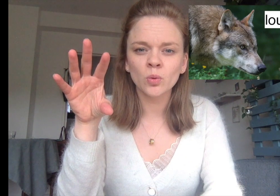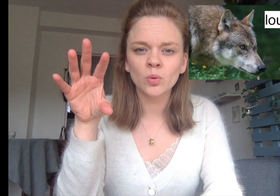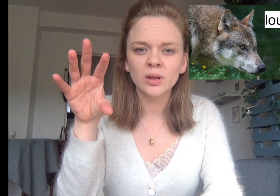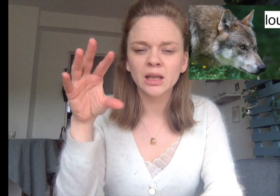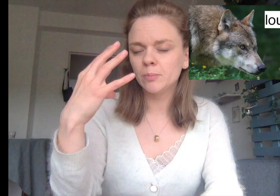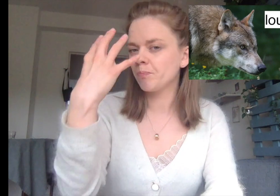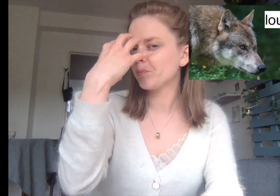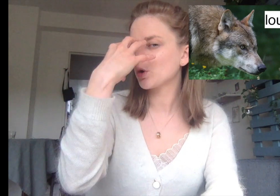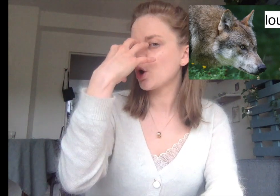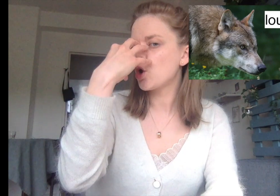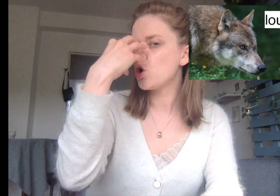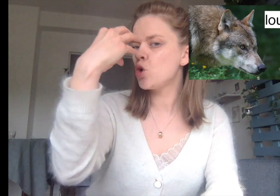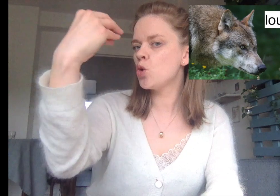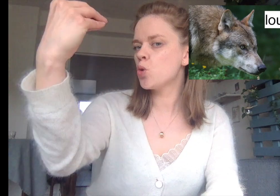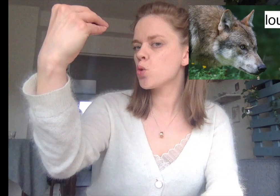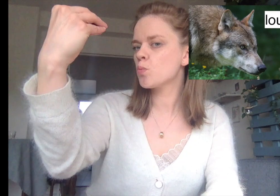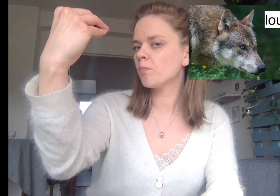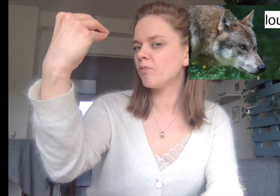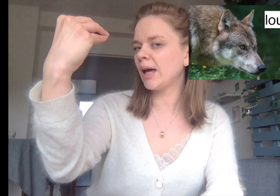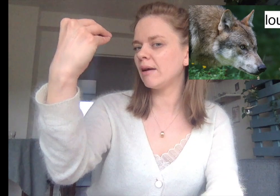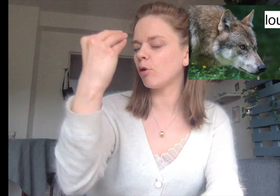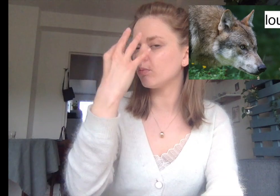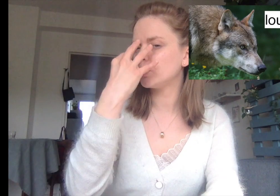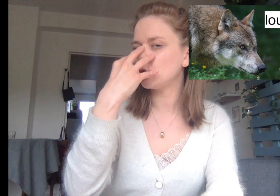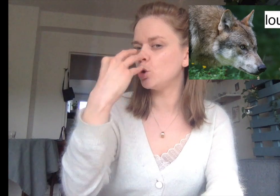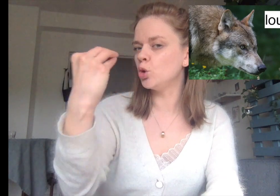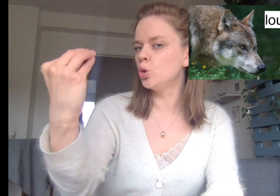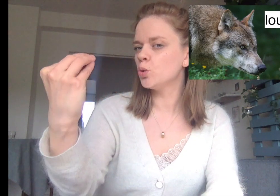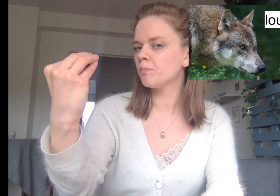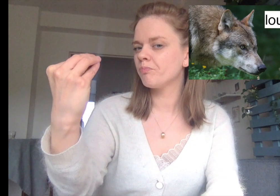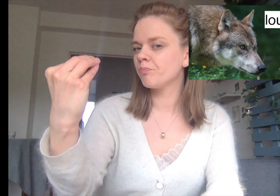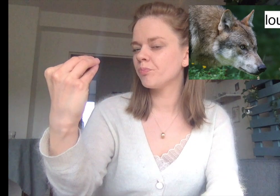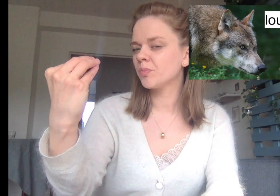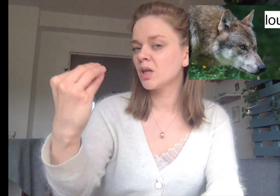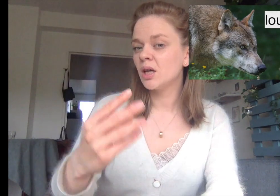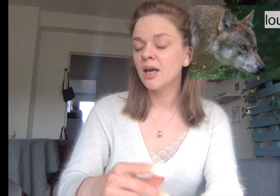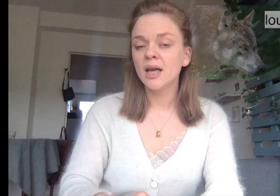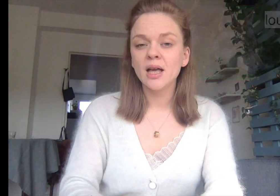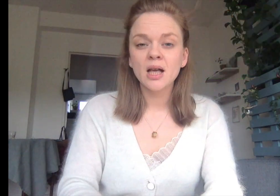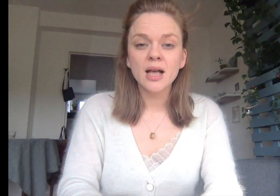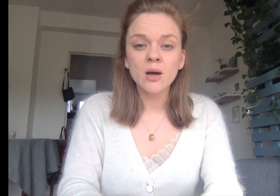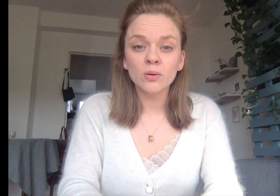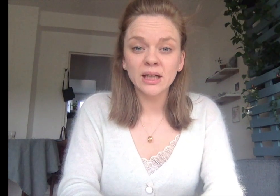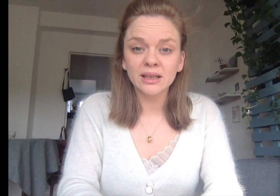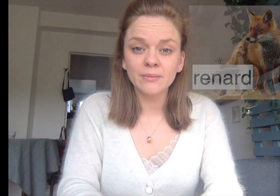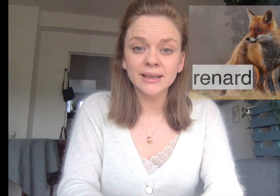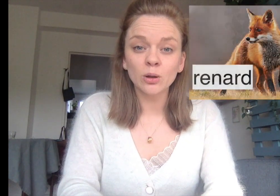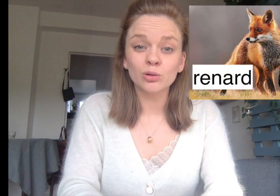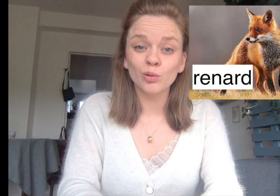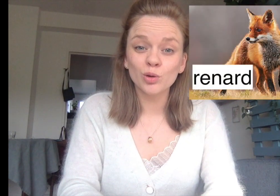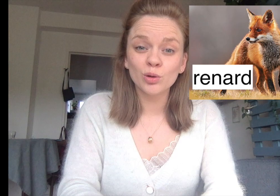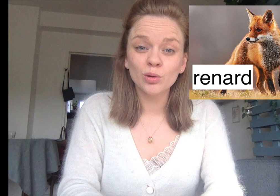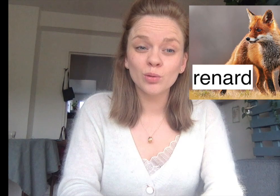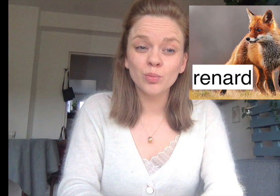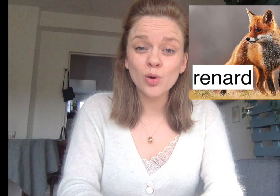nez. Loup. Vers l'avant. Loup. Et on a un animal qui ressemble beaucoup.